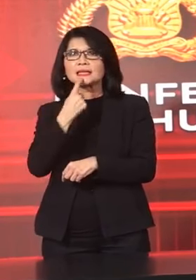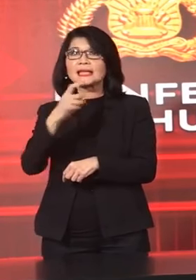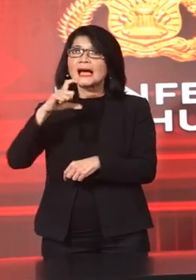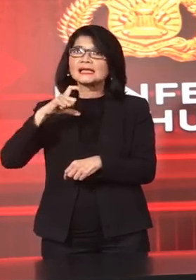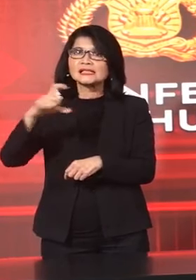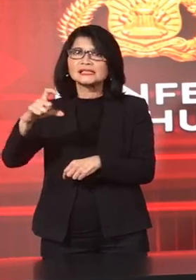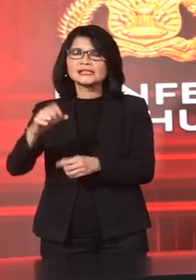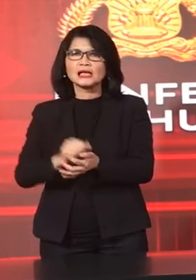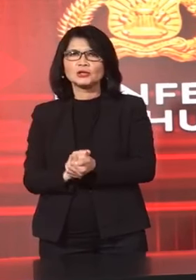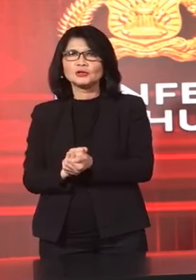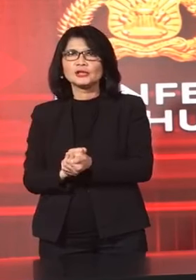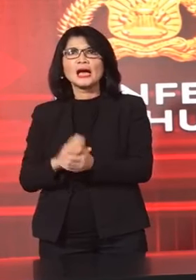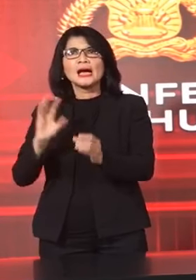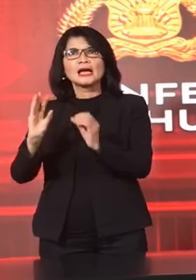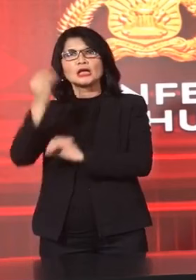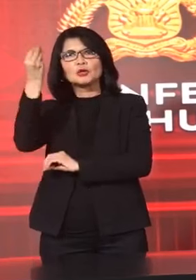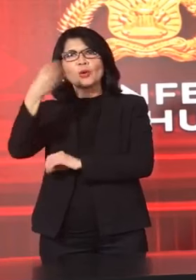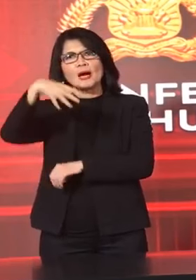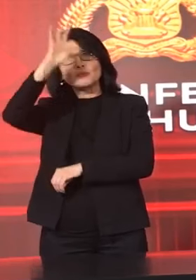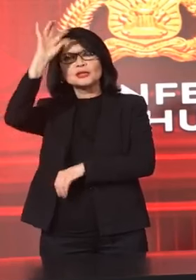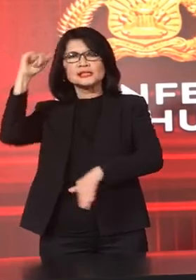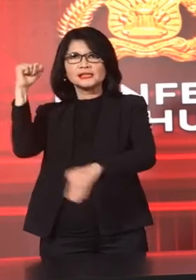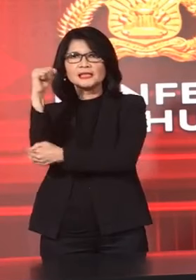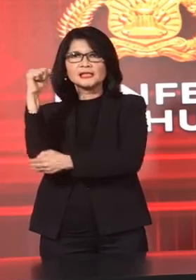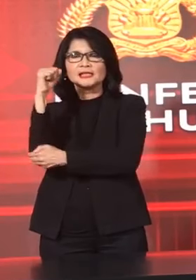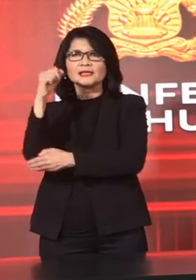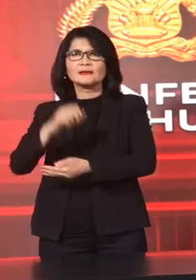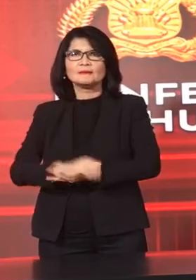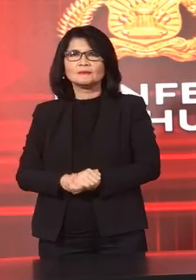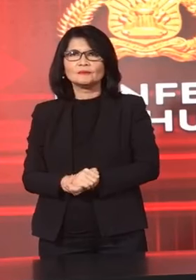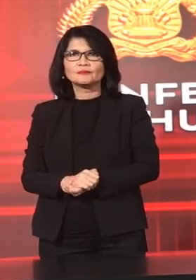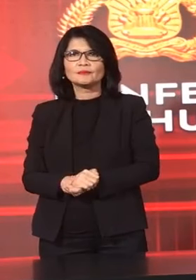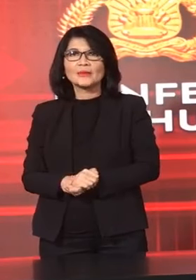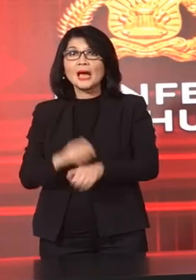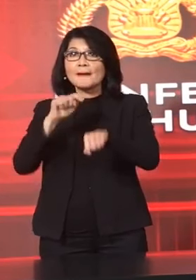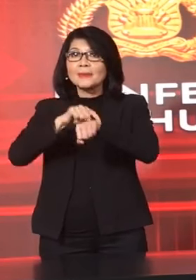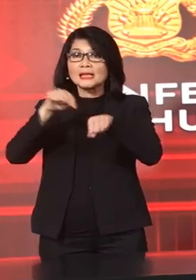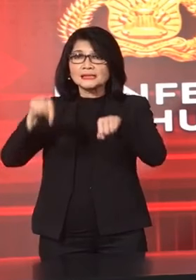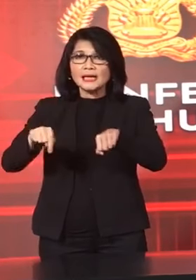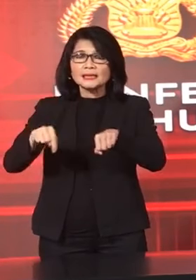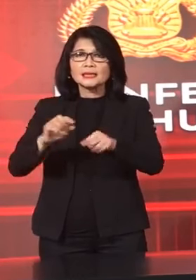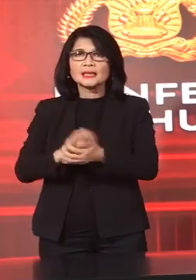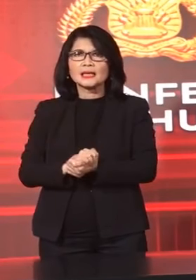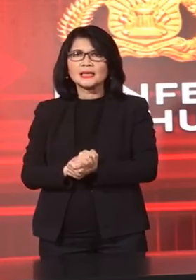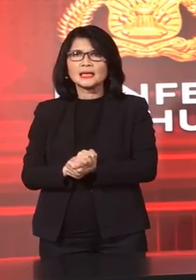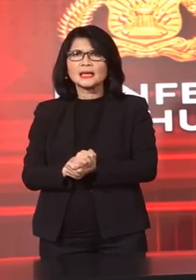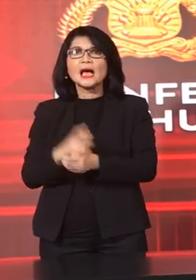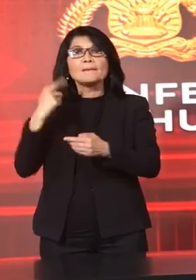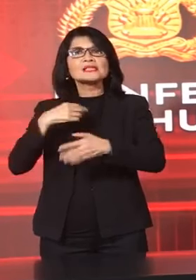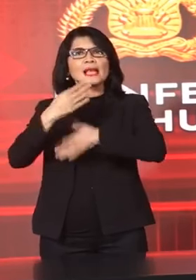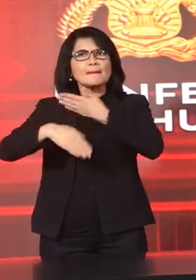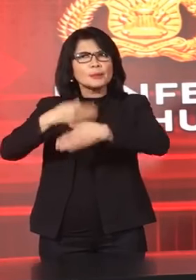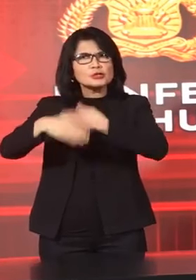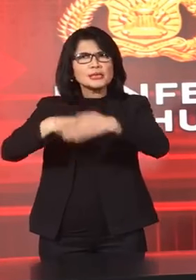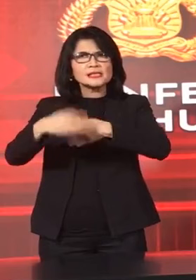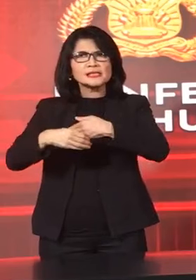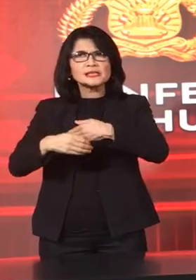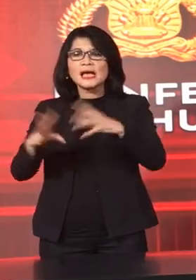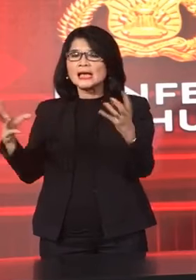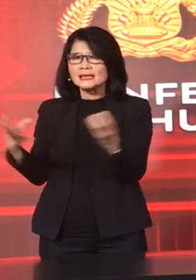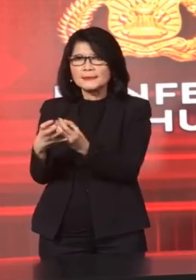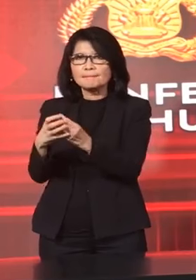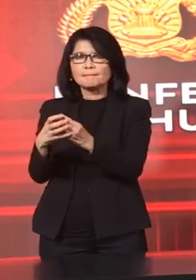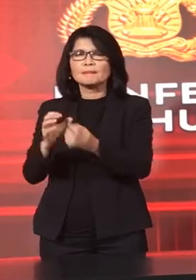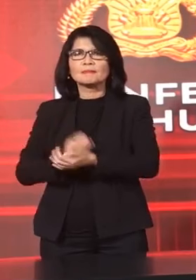Kabar Eskip Kami Sampaikan Saat Ini Masih Dalam Proses Tim Wan